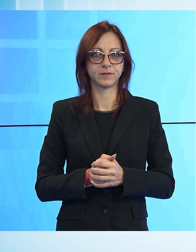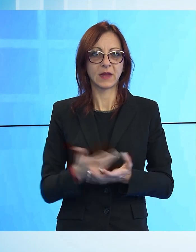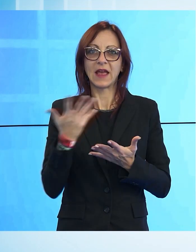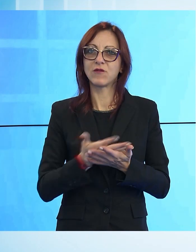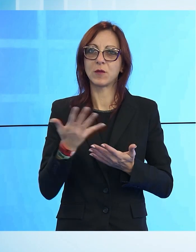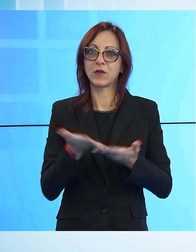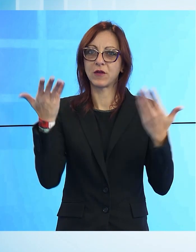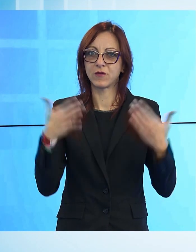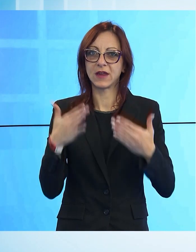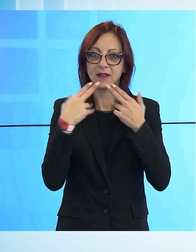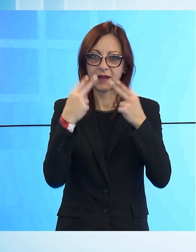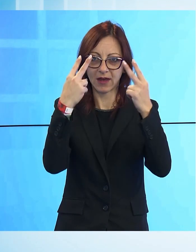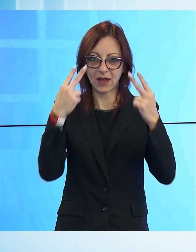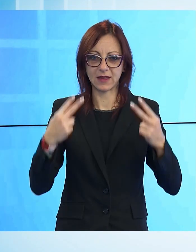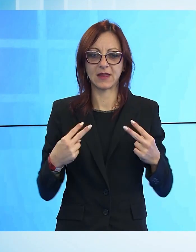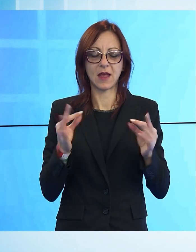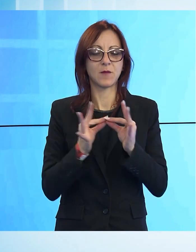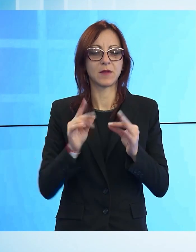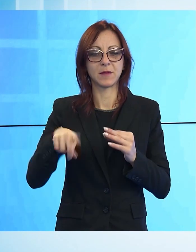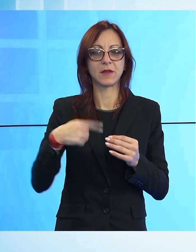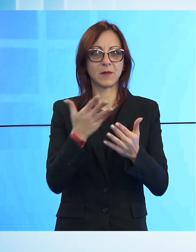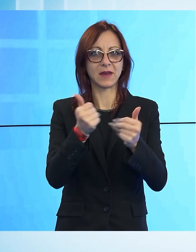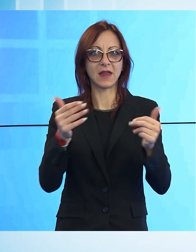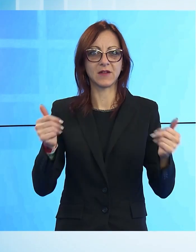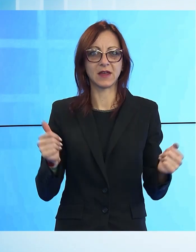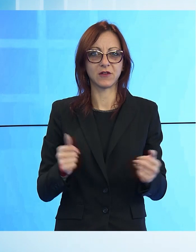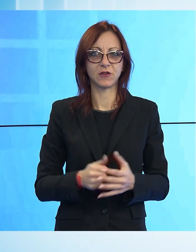prima parte del nostro telegiornale, breve break e poi lo sport.